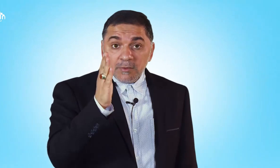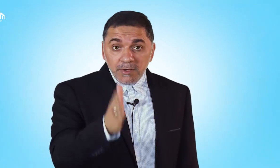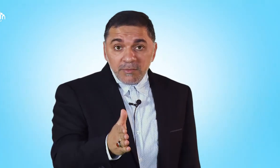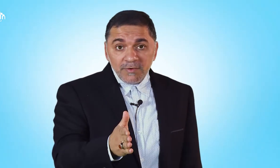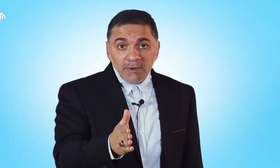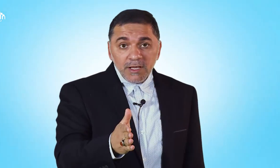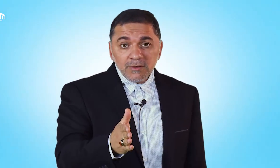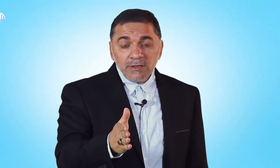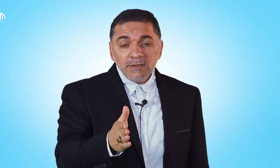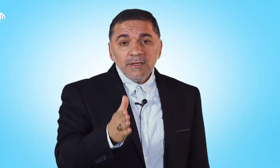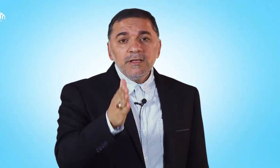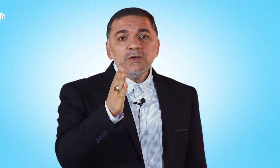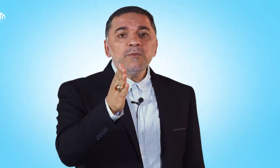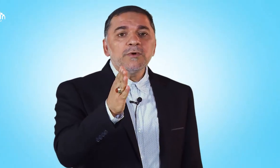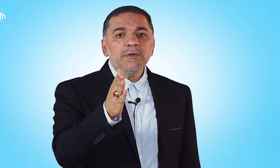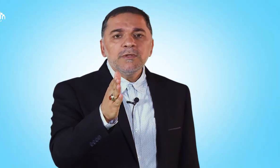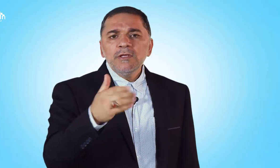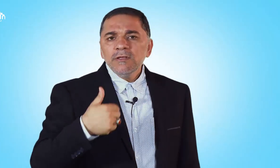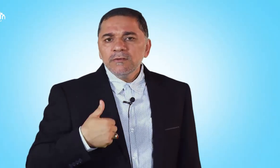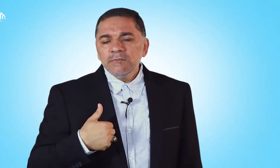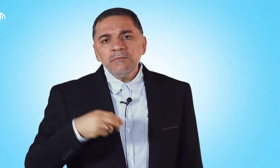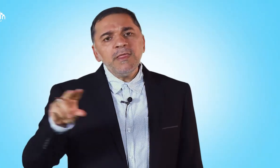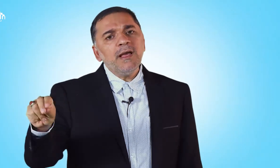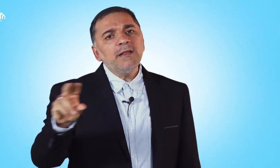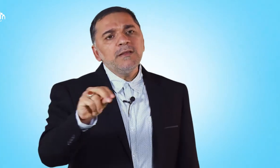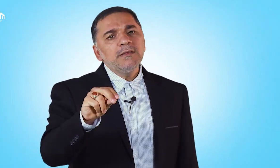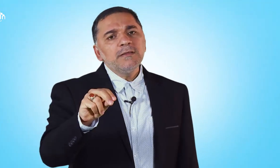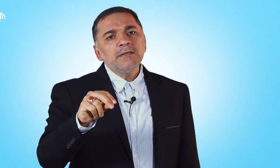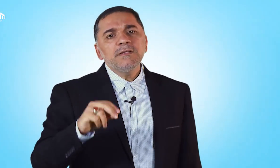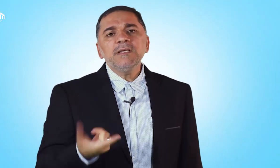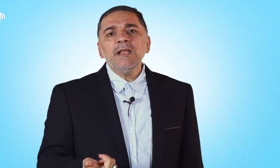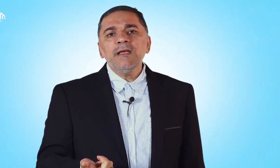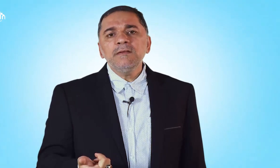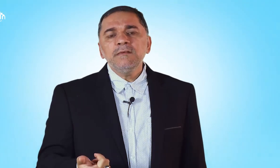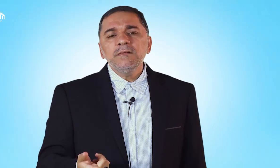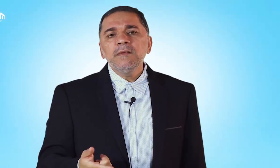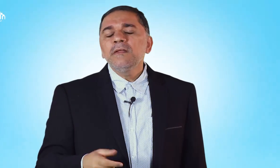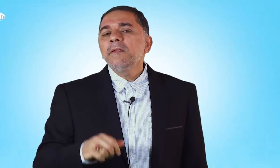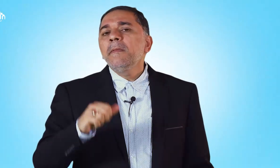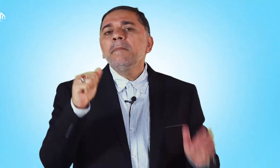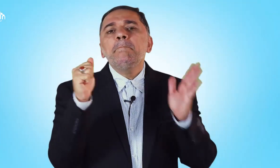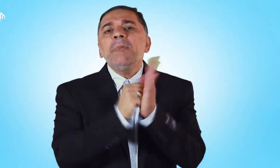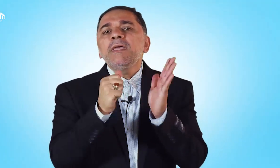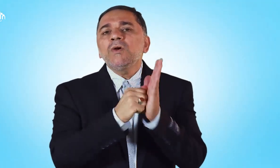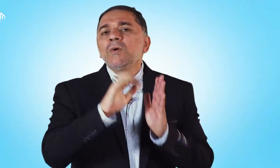مهمة في الواقع لأمور مثال تسأل عن بيتك